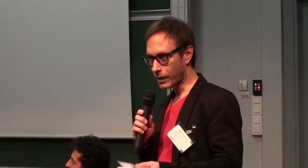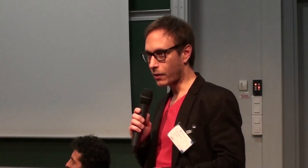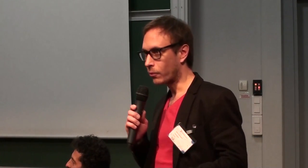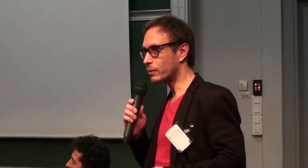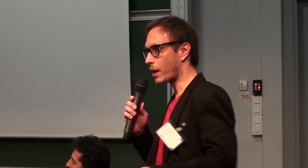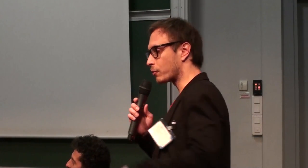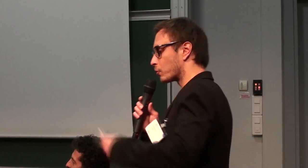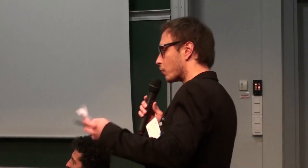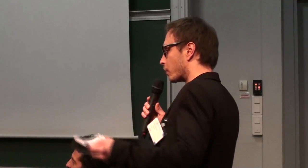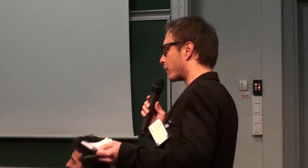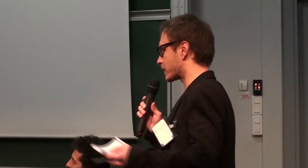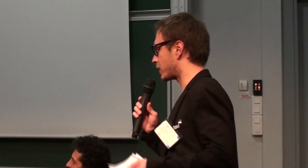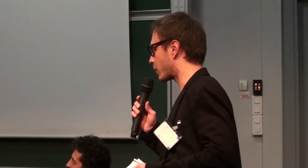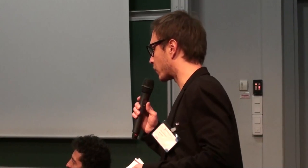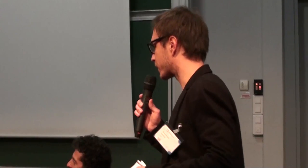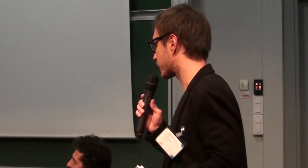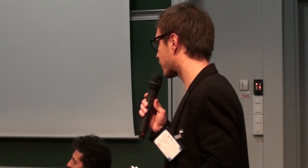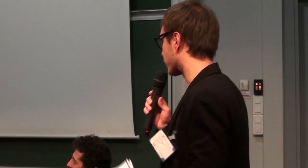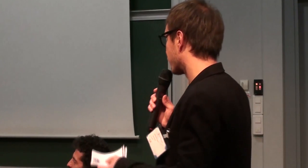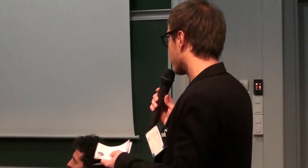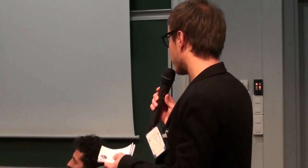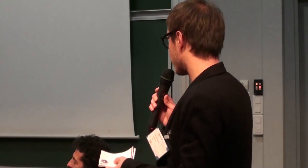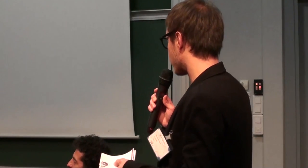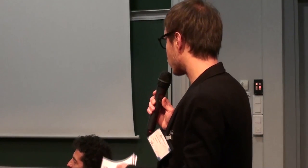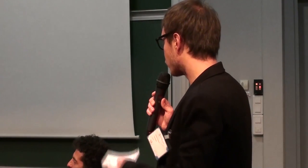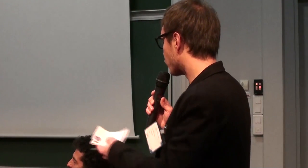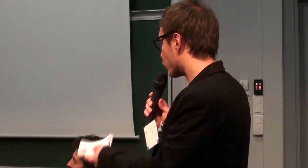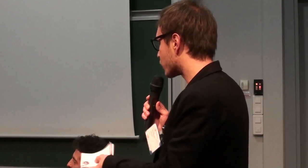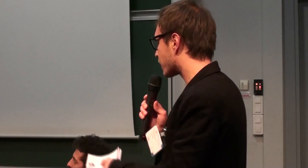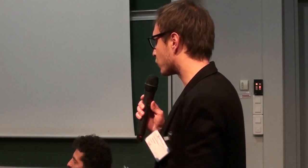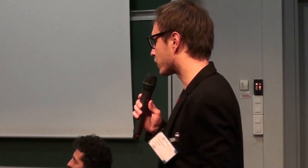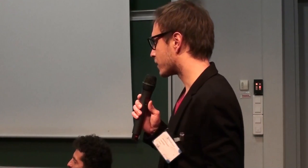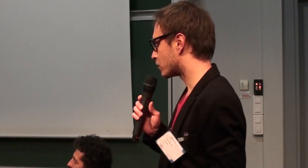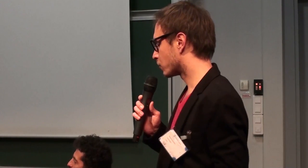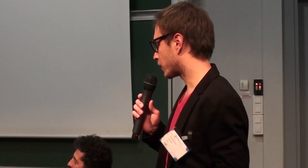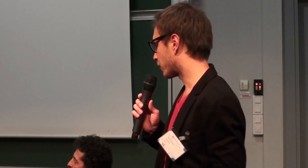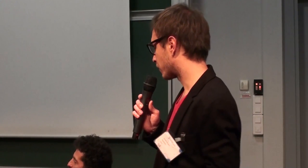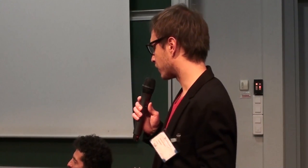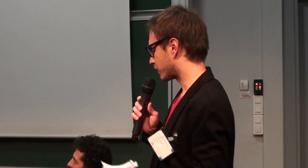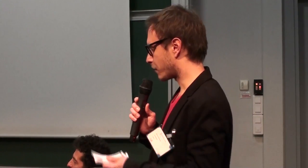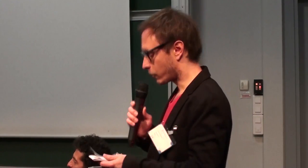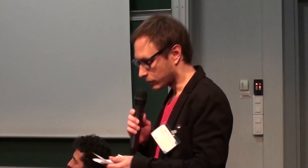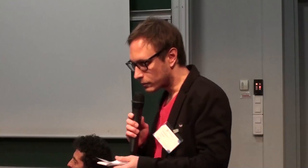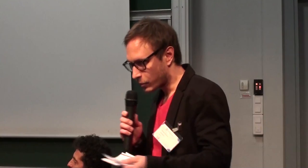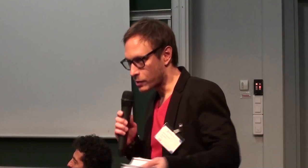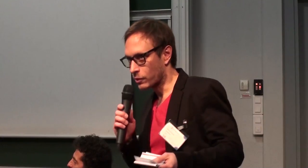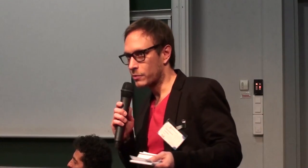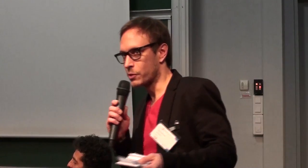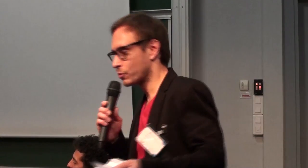Alors, avant de passer la parole à la salle, je voulais vous poser quelques questions. Alors, d'abord, présenter bien sûr